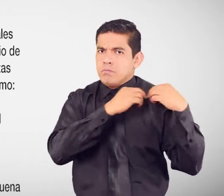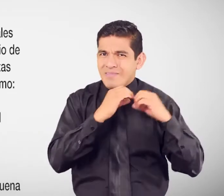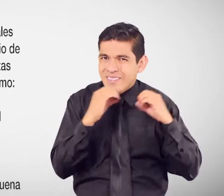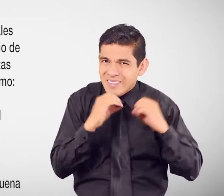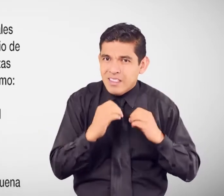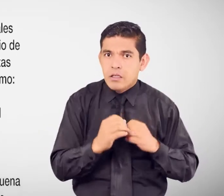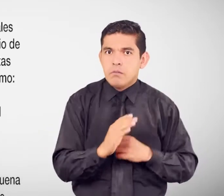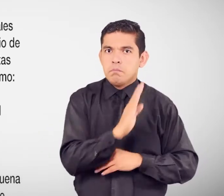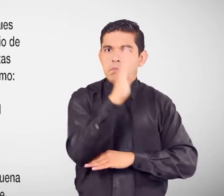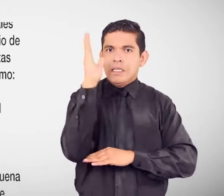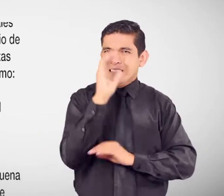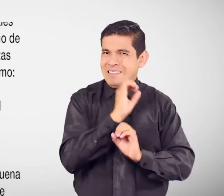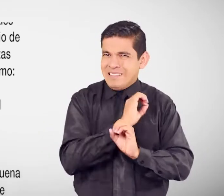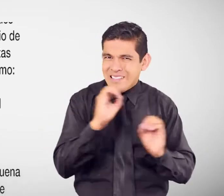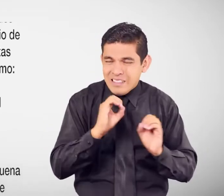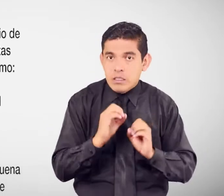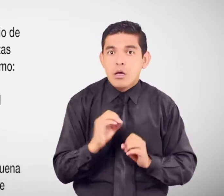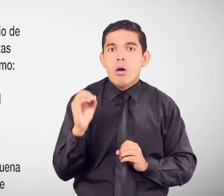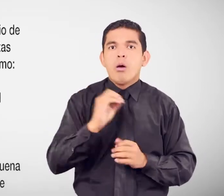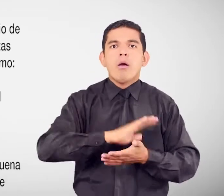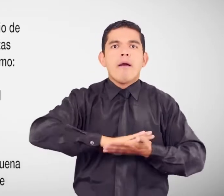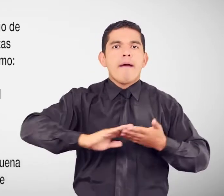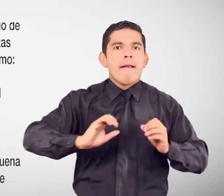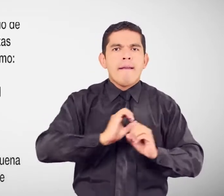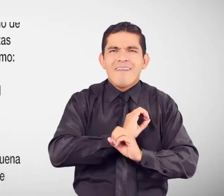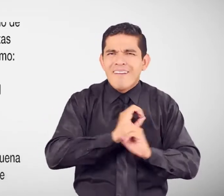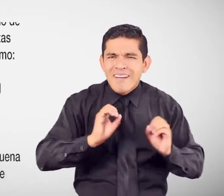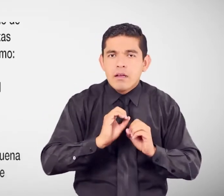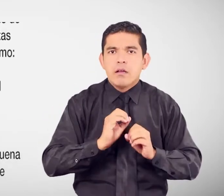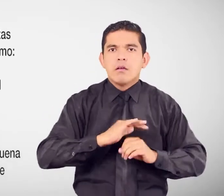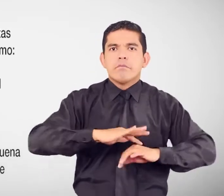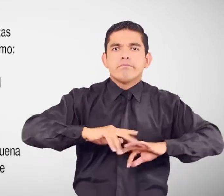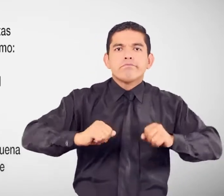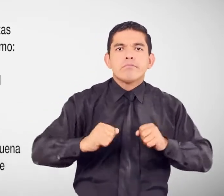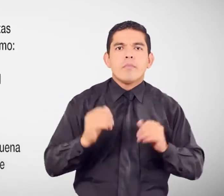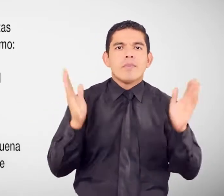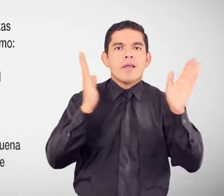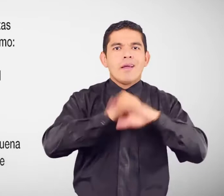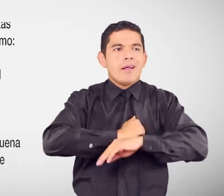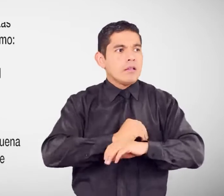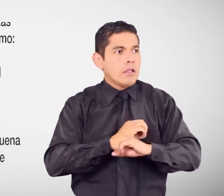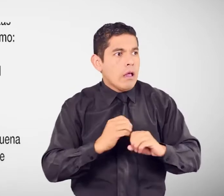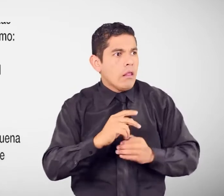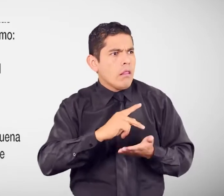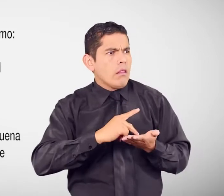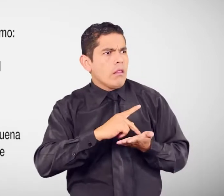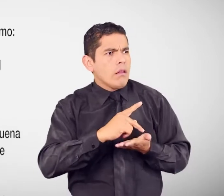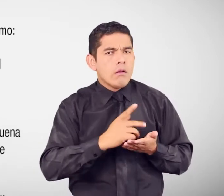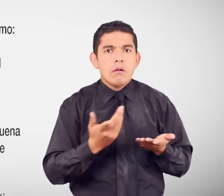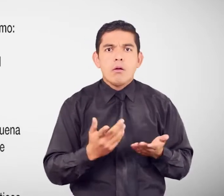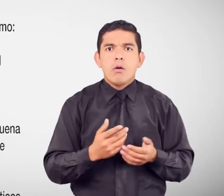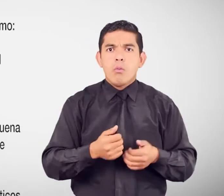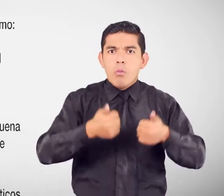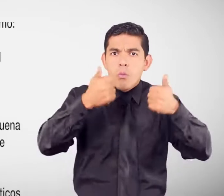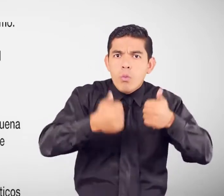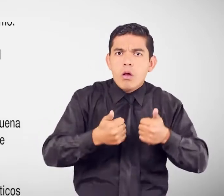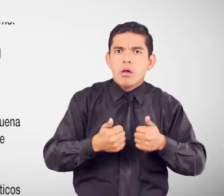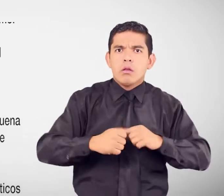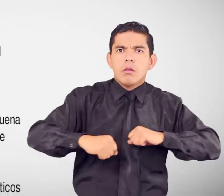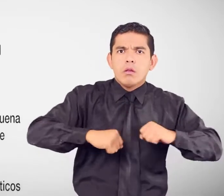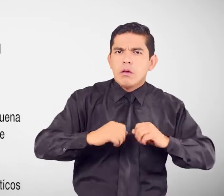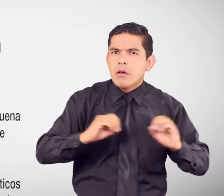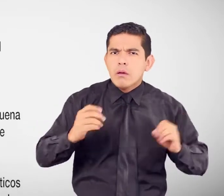Imparcialidad Transparencia Independencia Gratuidad Celeridad Buena fe Verdad